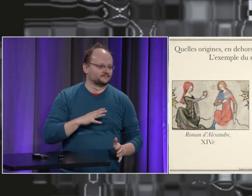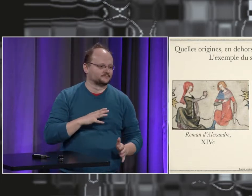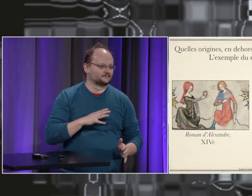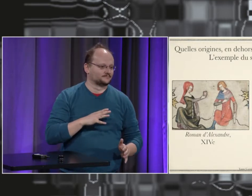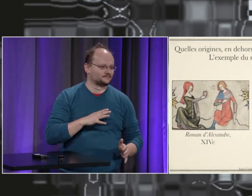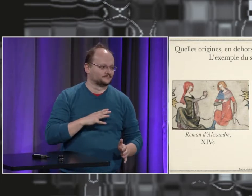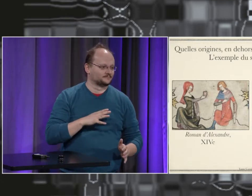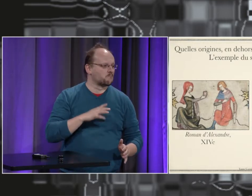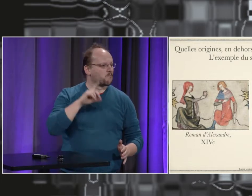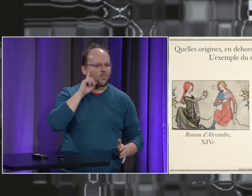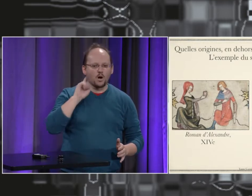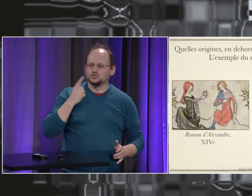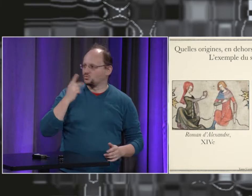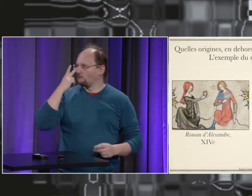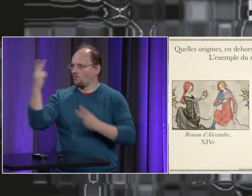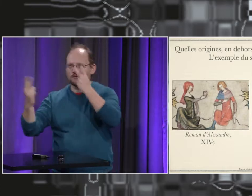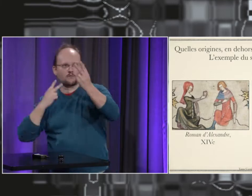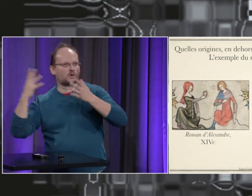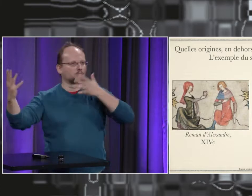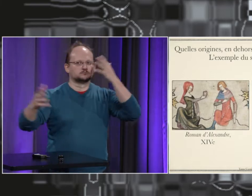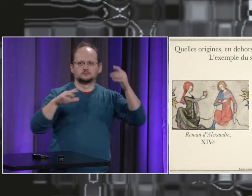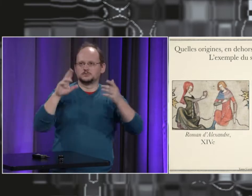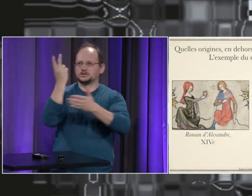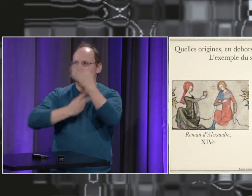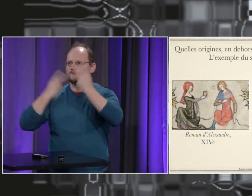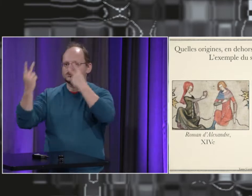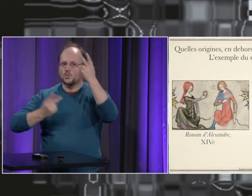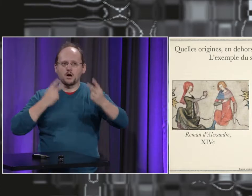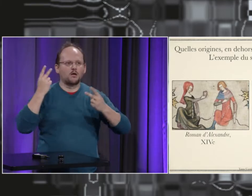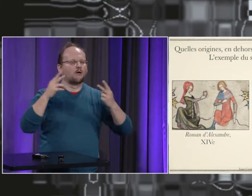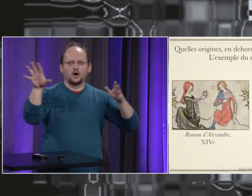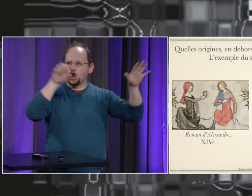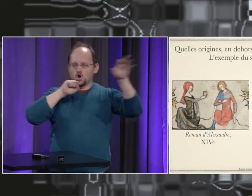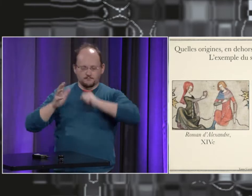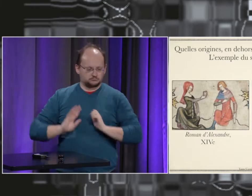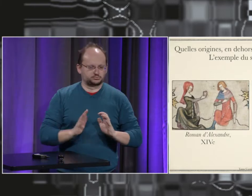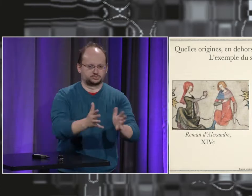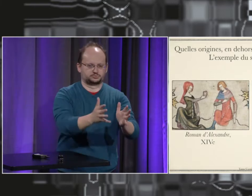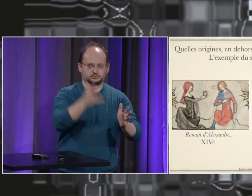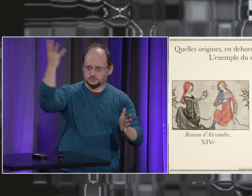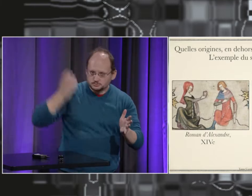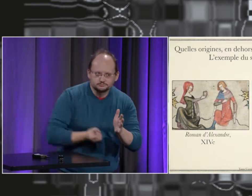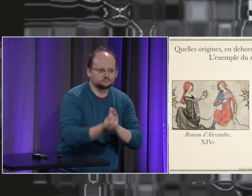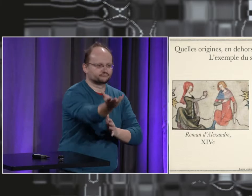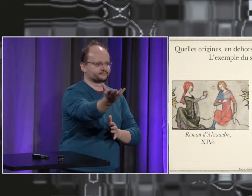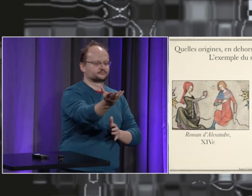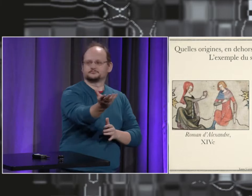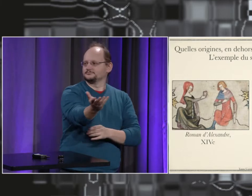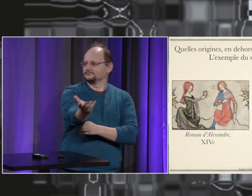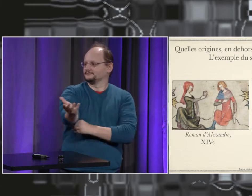offrait son cœur pour symboliser l'amour. Ce sont des images qu voyait, ce sont des iconographies qui ont inspiré la langue des